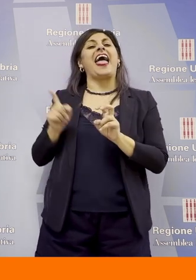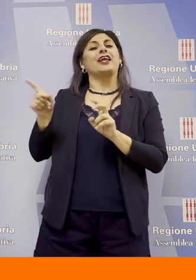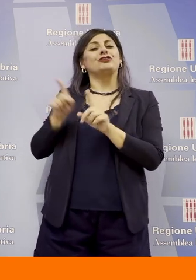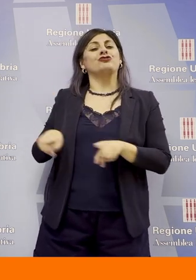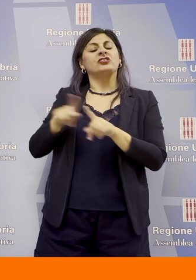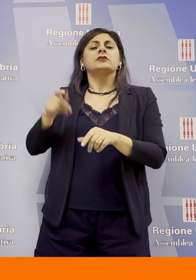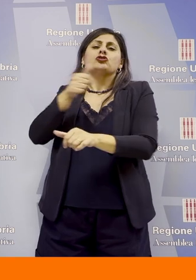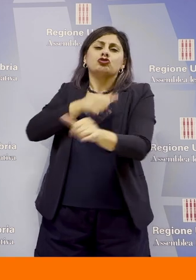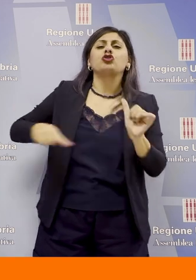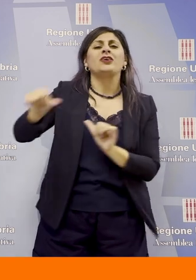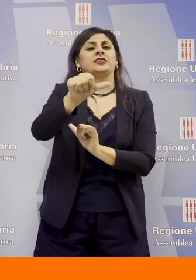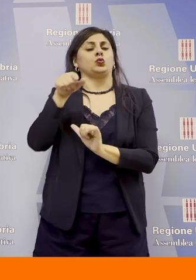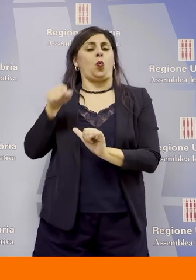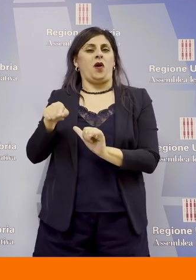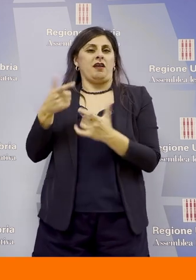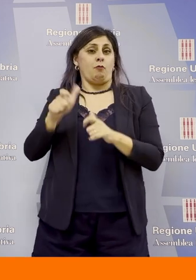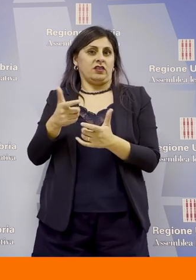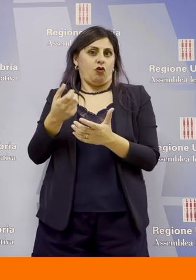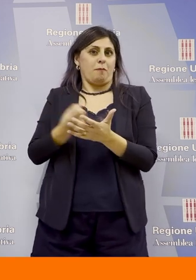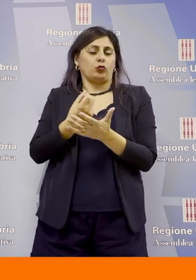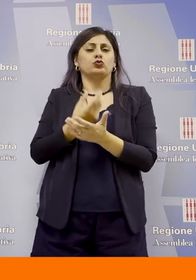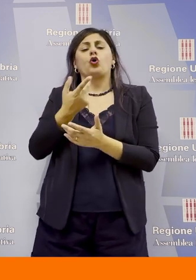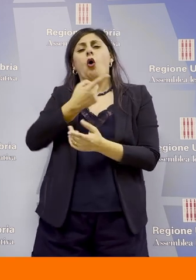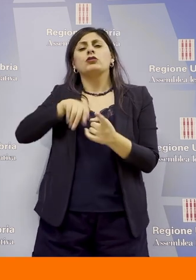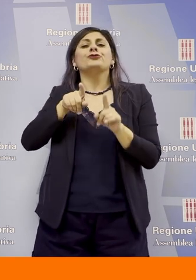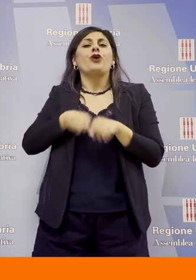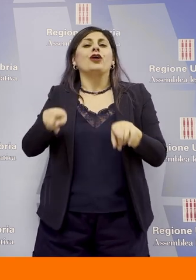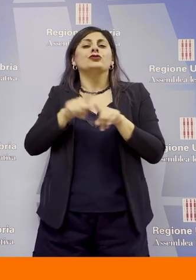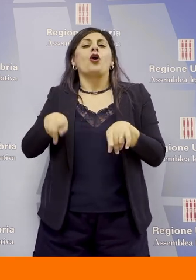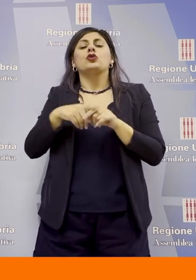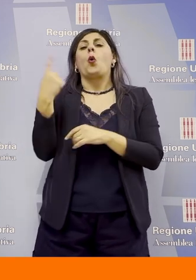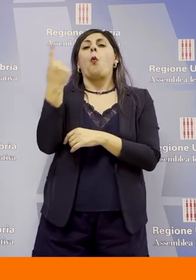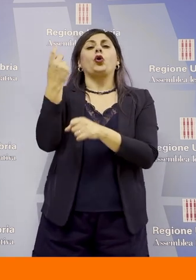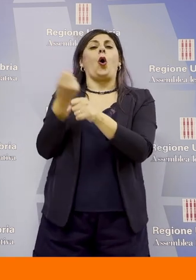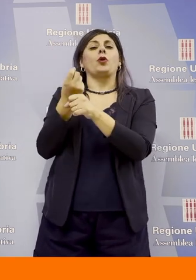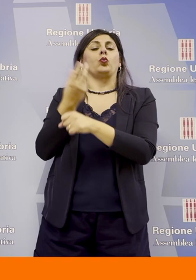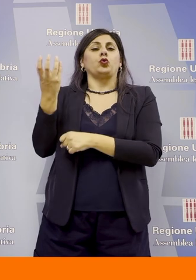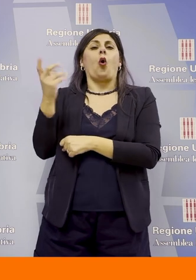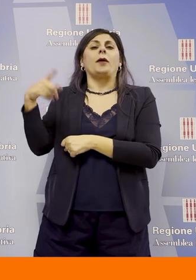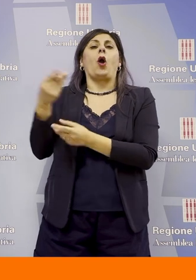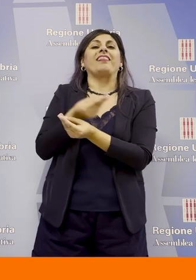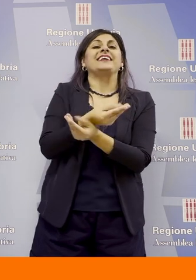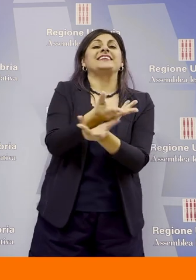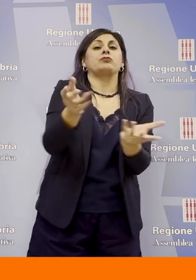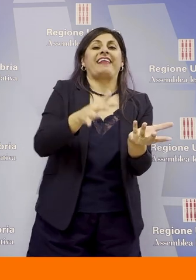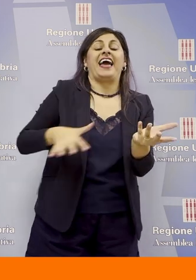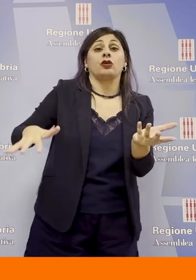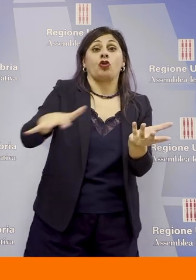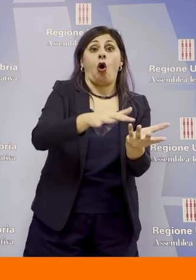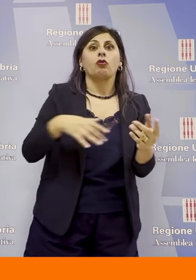in cui appunto la produzione di energia'energia proviene da un unico soggetto produttore e poi si distribuisce nel territorio con una forma